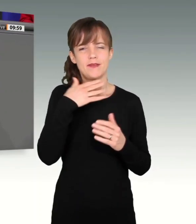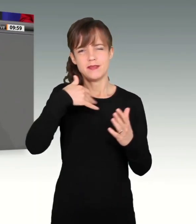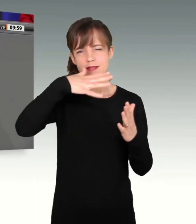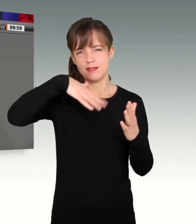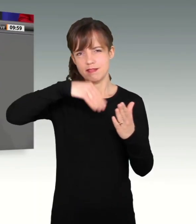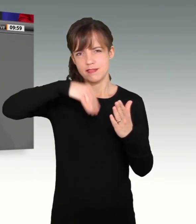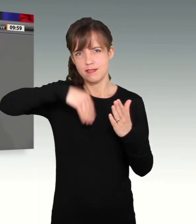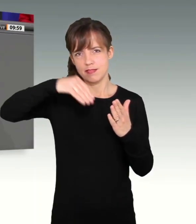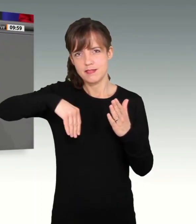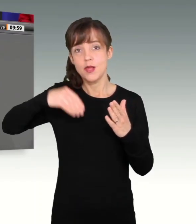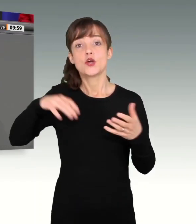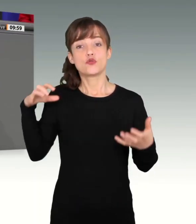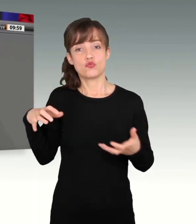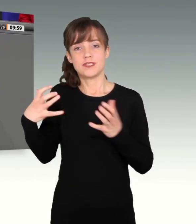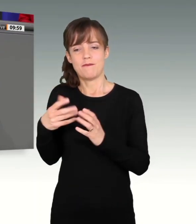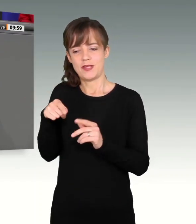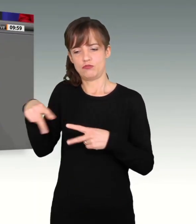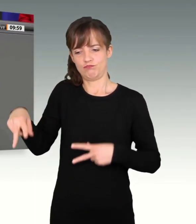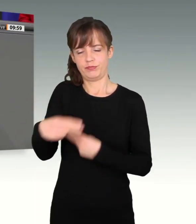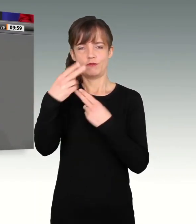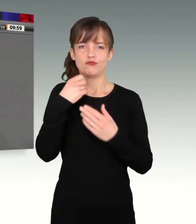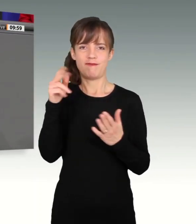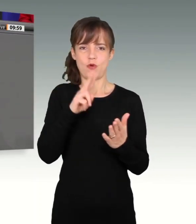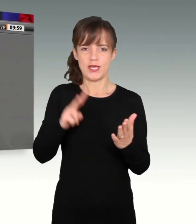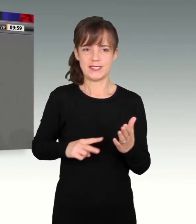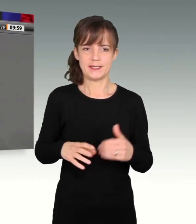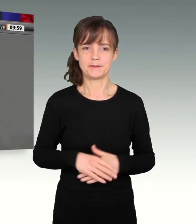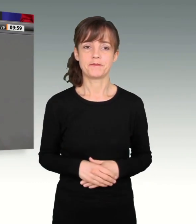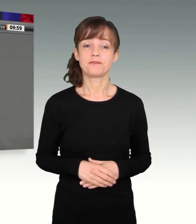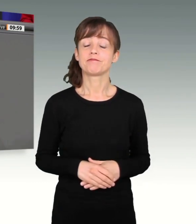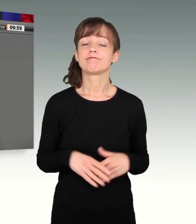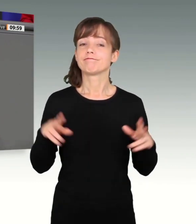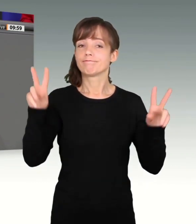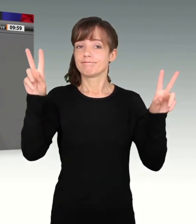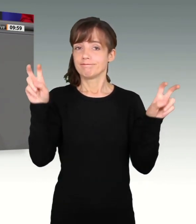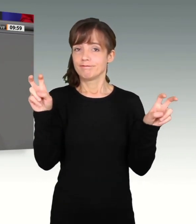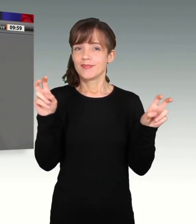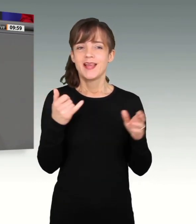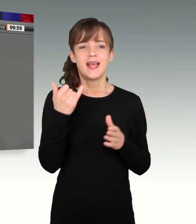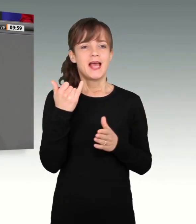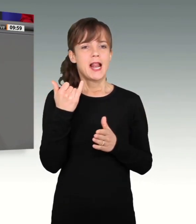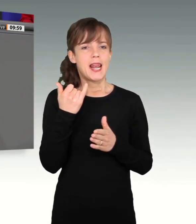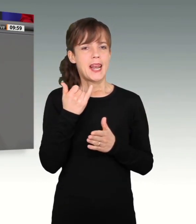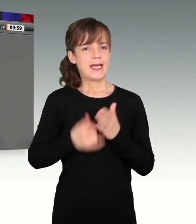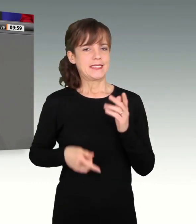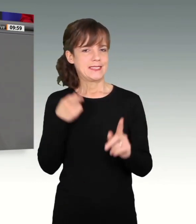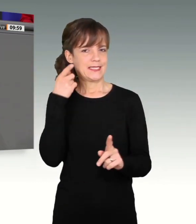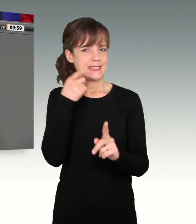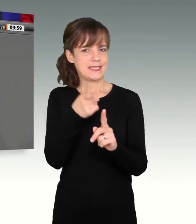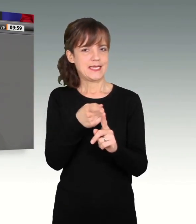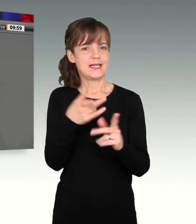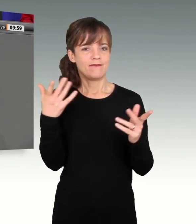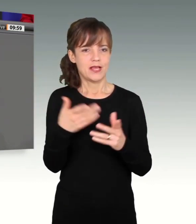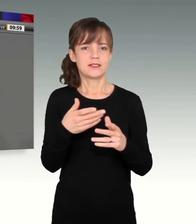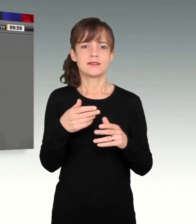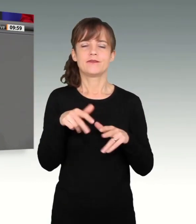Folgendes vorlesen. Mit der letzten Zielsetzung längerfristig verbundene nachhaltige